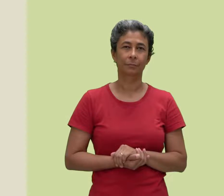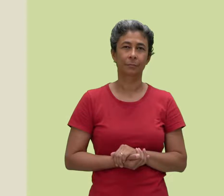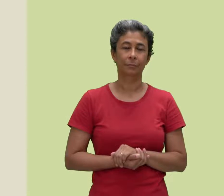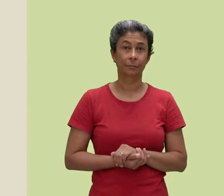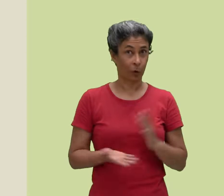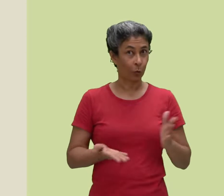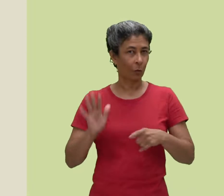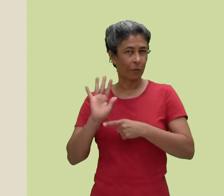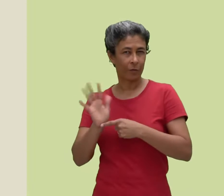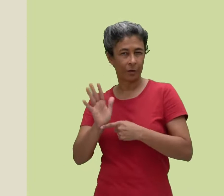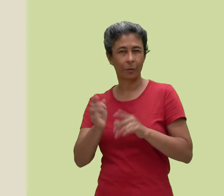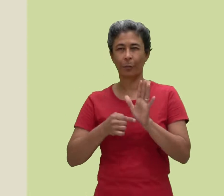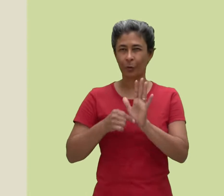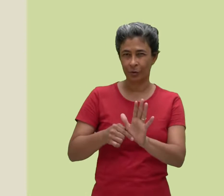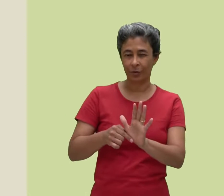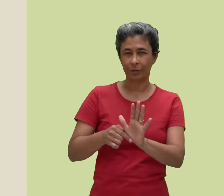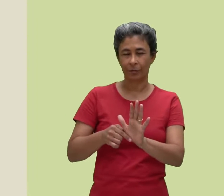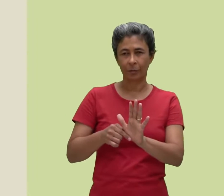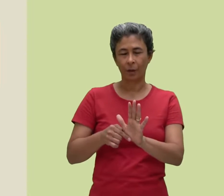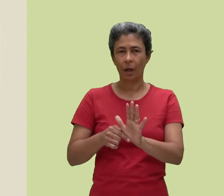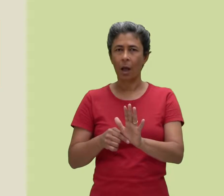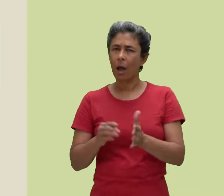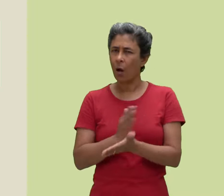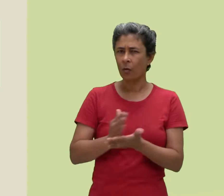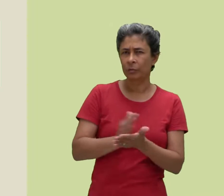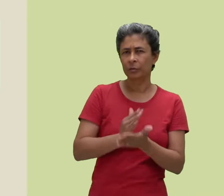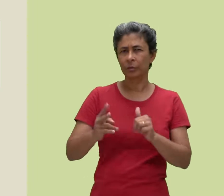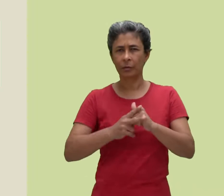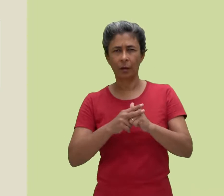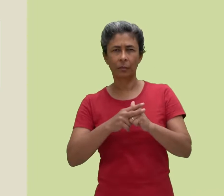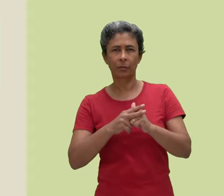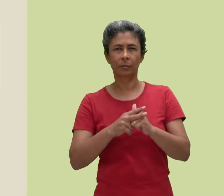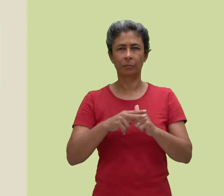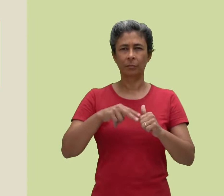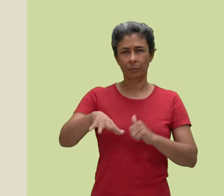Neste vídeo apresentamos algumas verbas espaciais em libras.